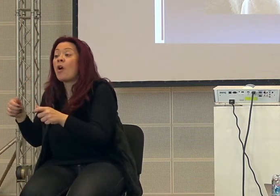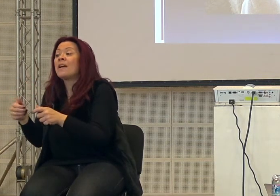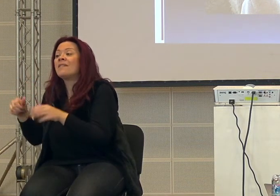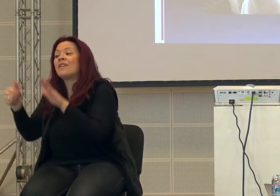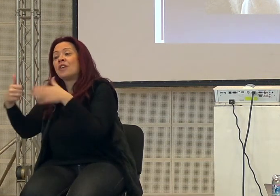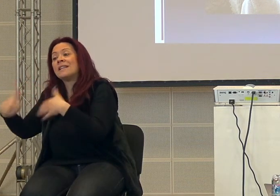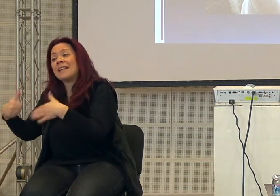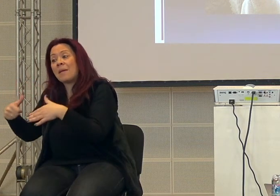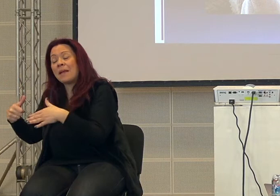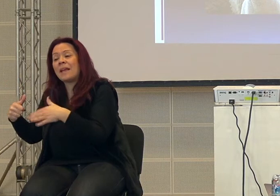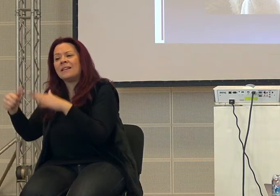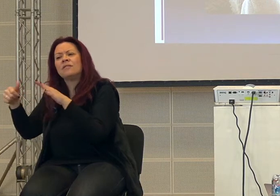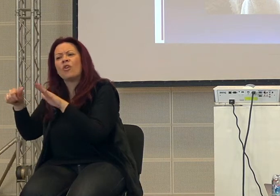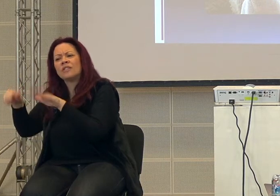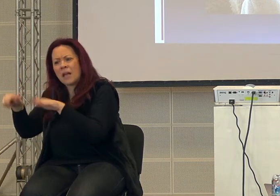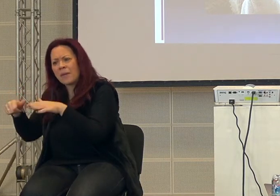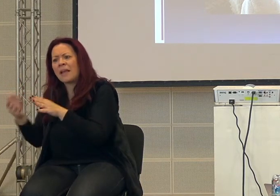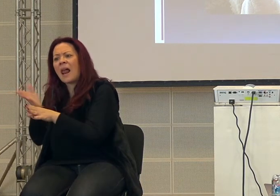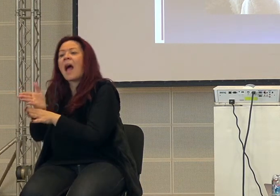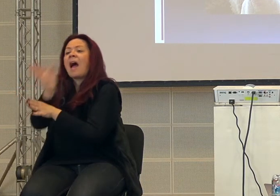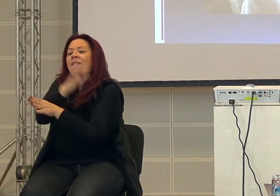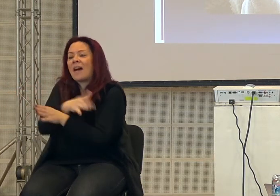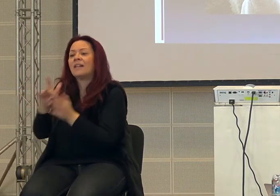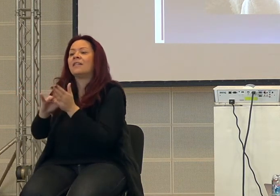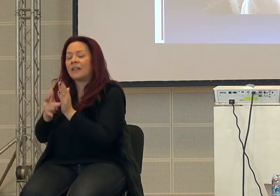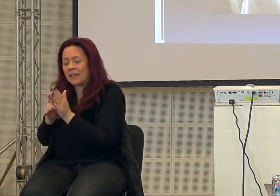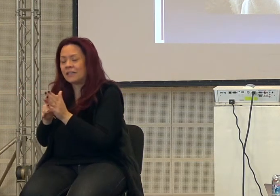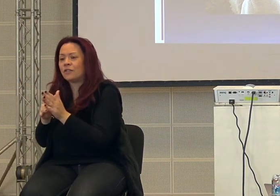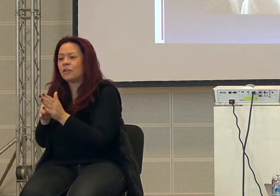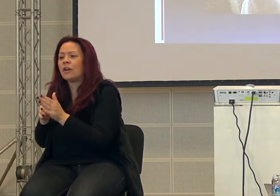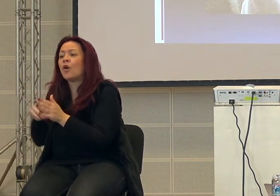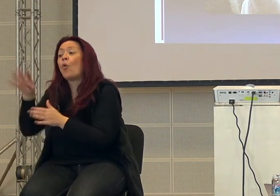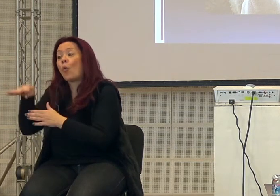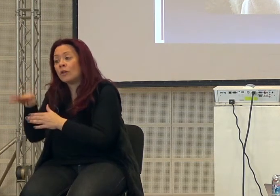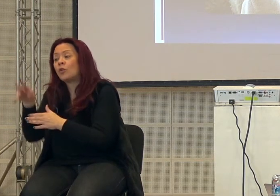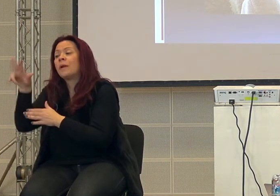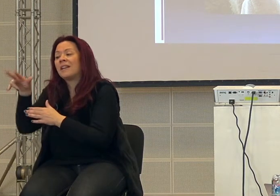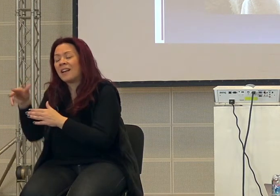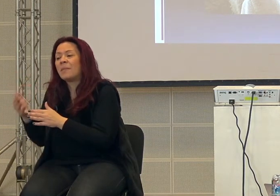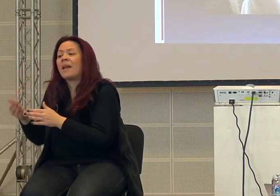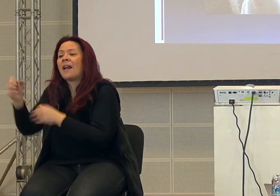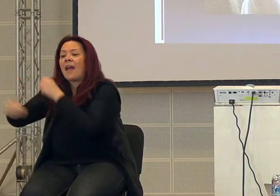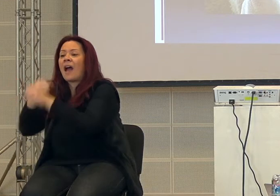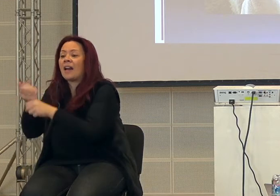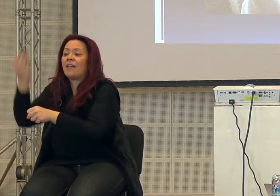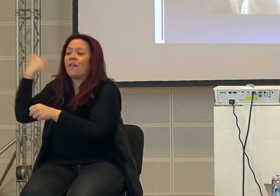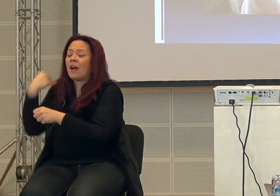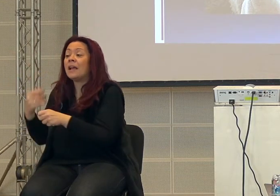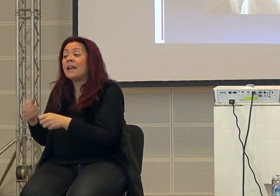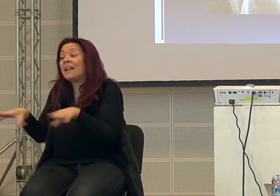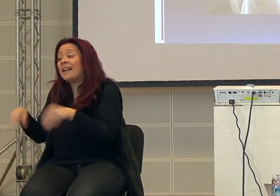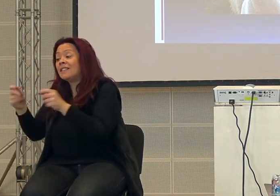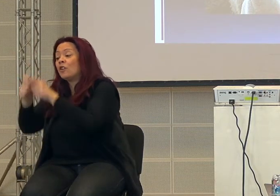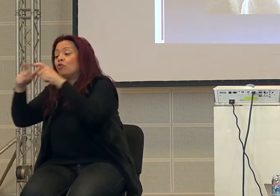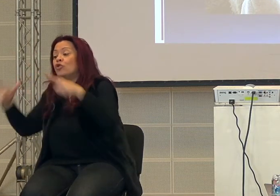Cataluyuk, in Turchia tra 5.000 e 7.000, poi tra 4.000 e 3.000 anni fa nella mezzaluna fertile cominciano città